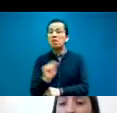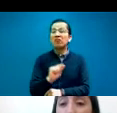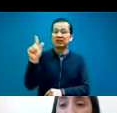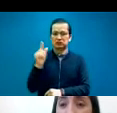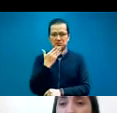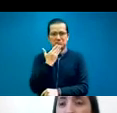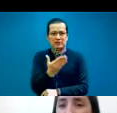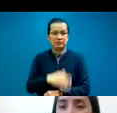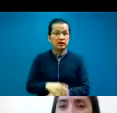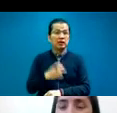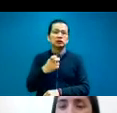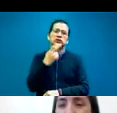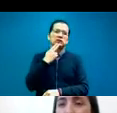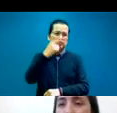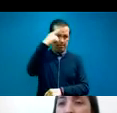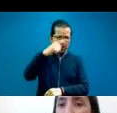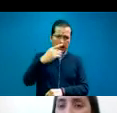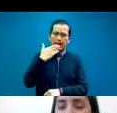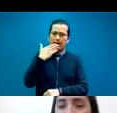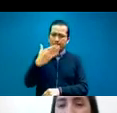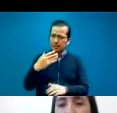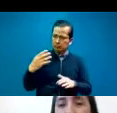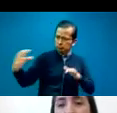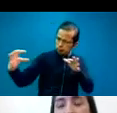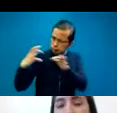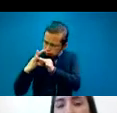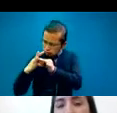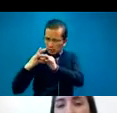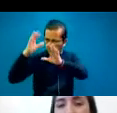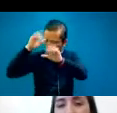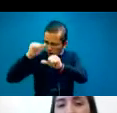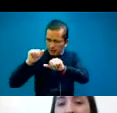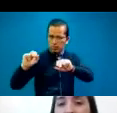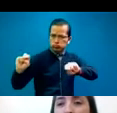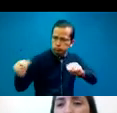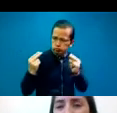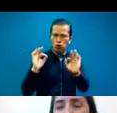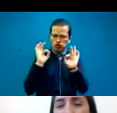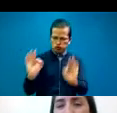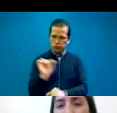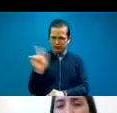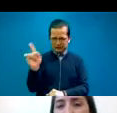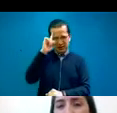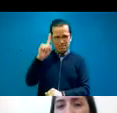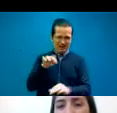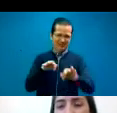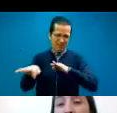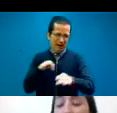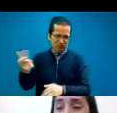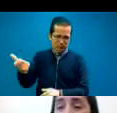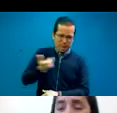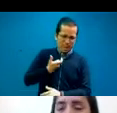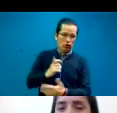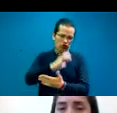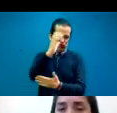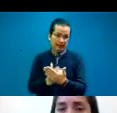contractual, profesional, con el contratante, y le da un marco de